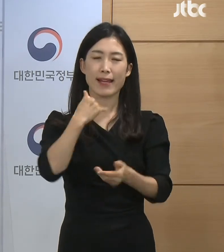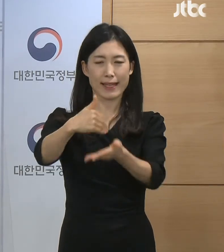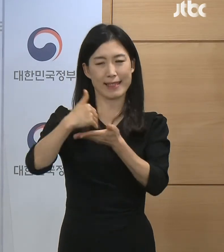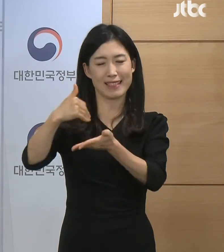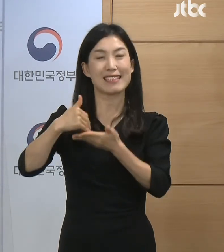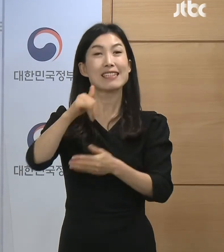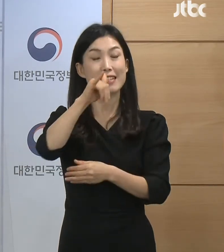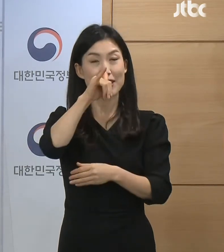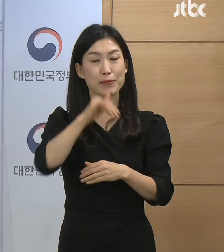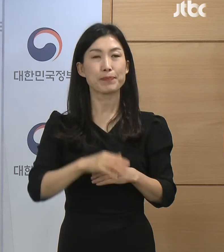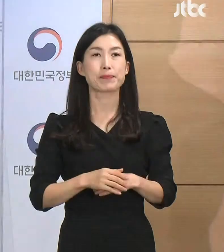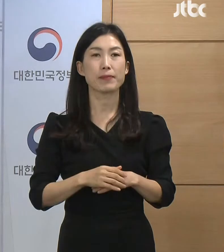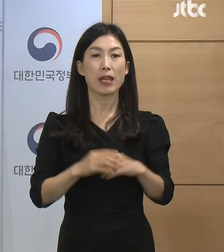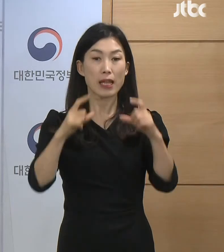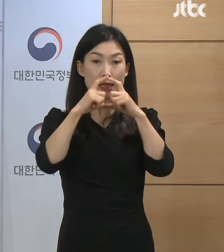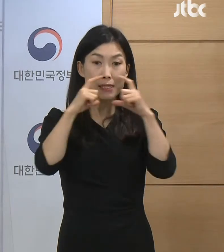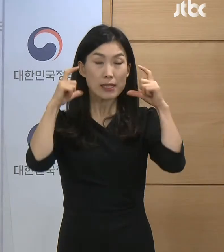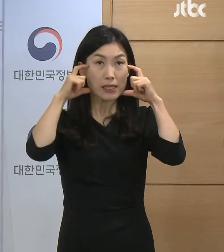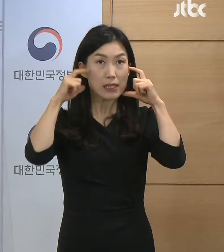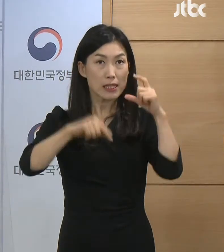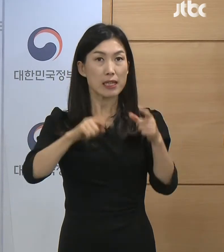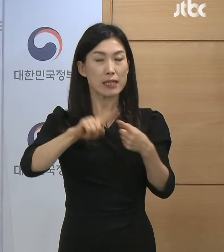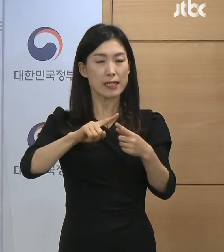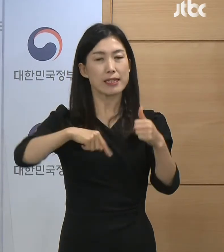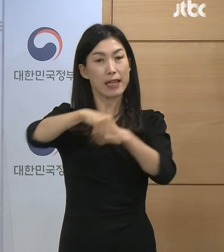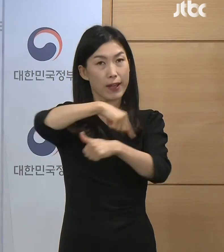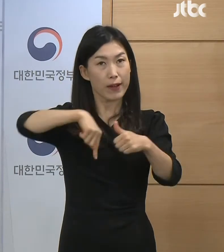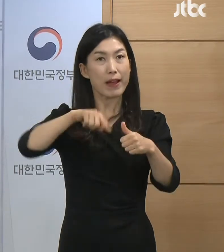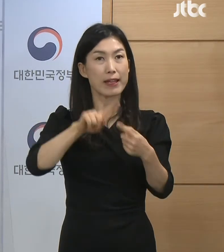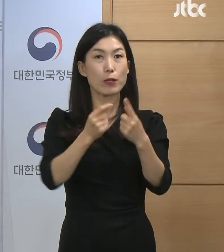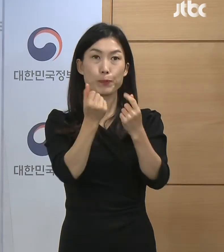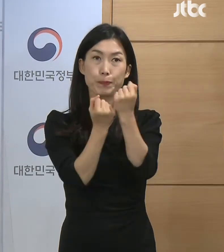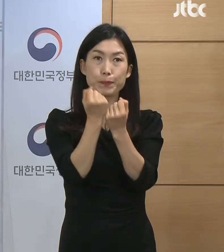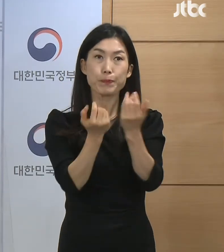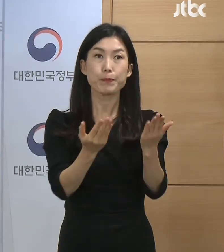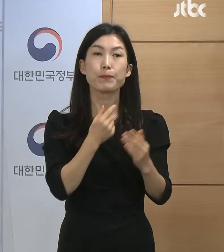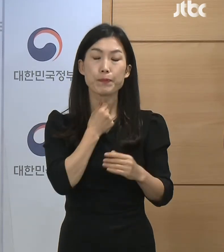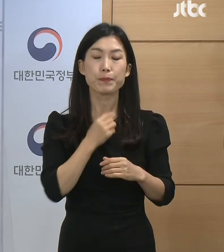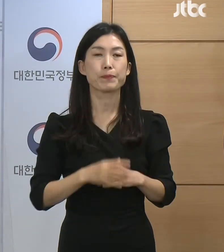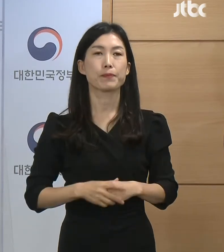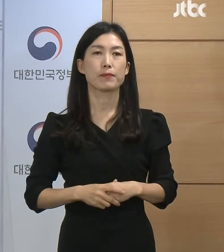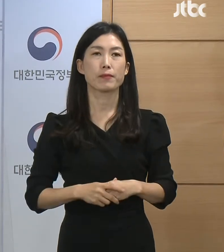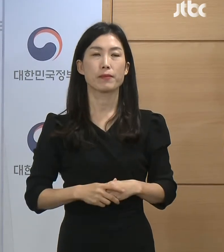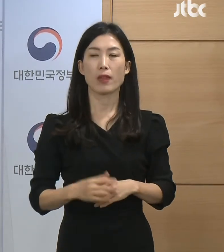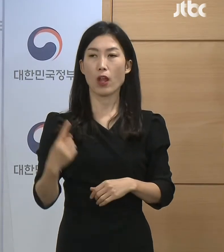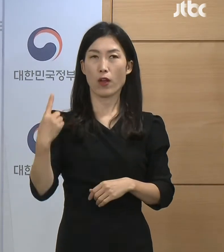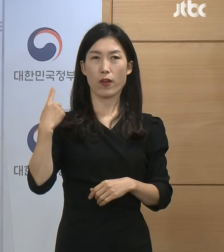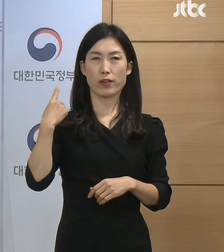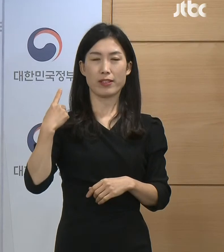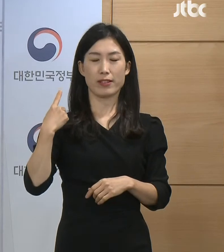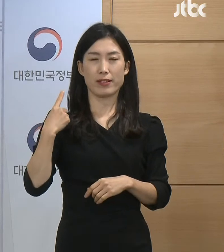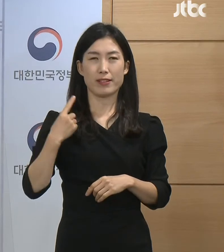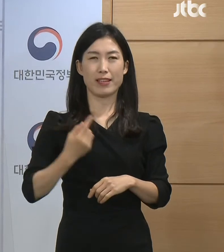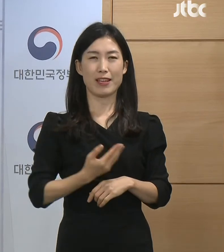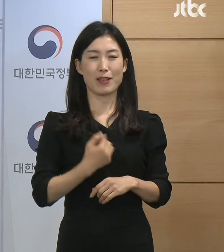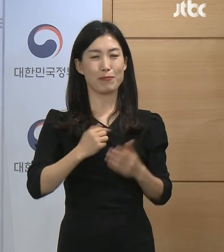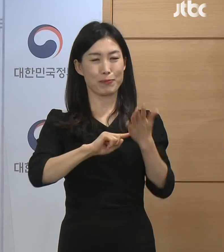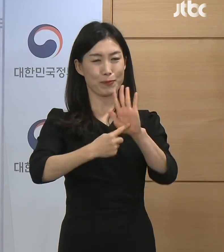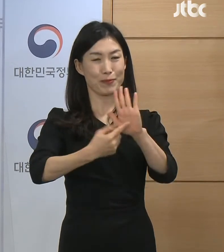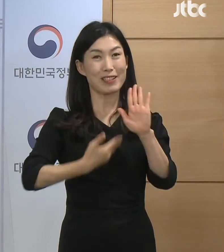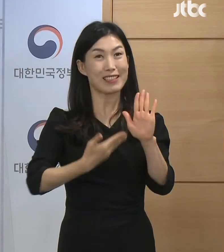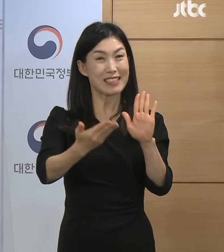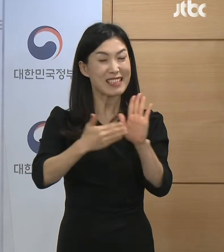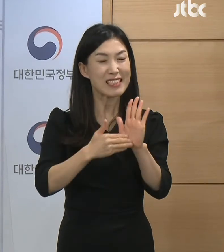마스크 착용과 관련된 현황을 말씀드리겠습니다. 어제 국민께 보고드린 바와 같이